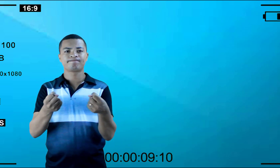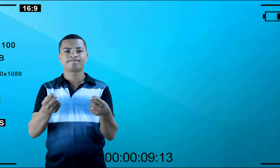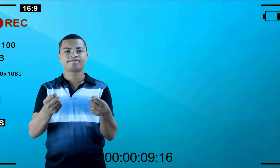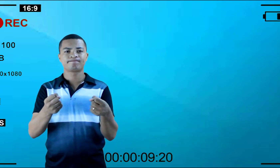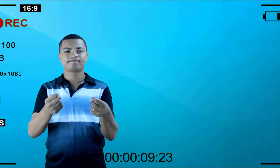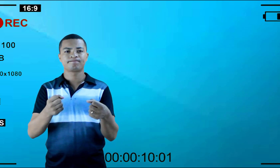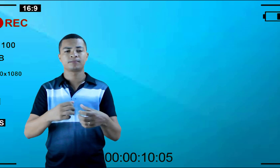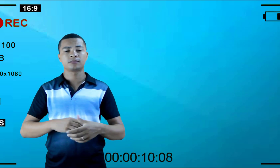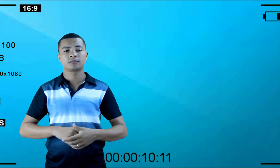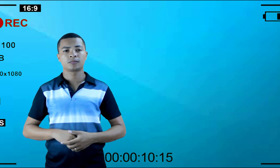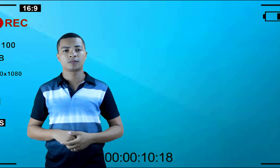E aí